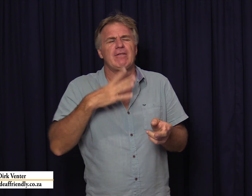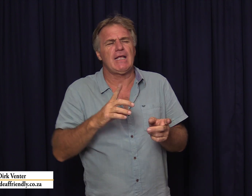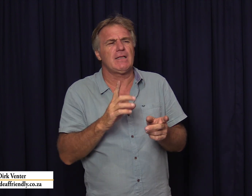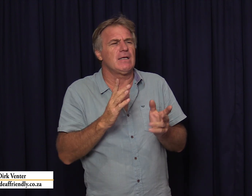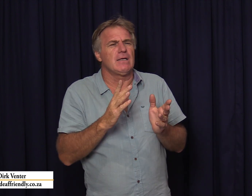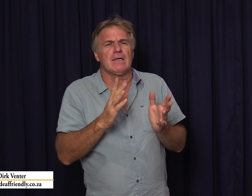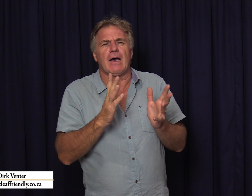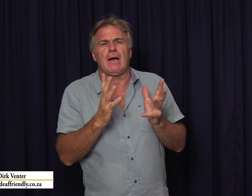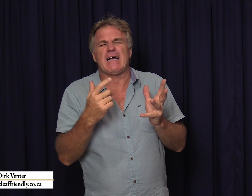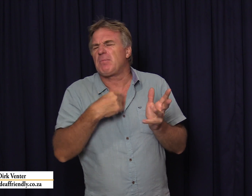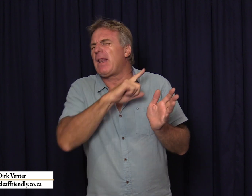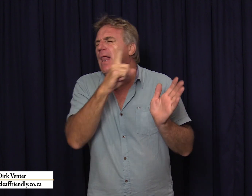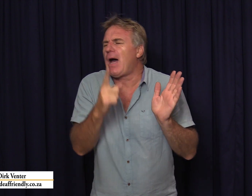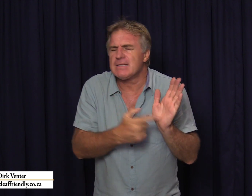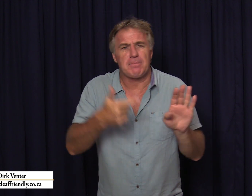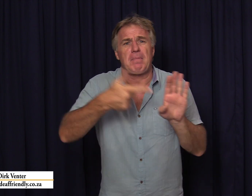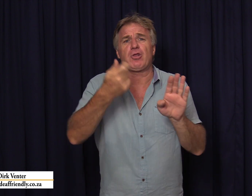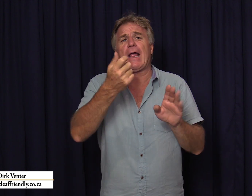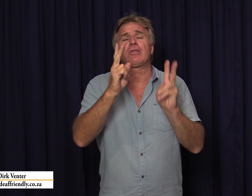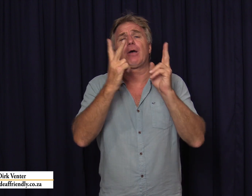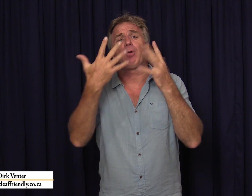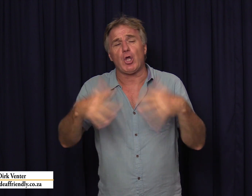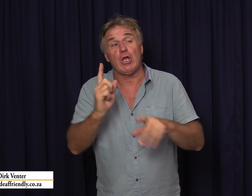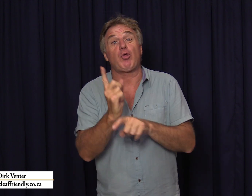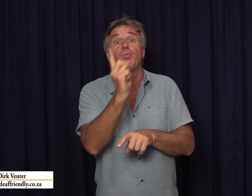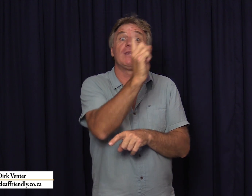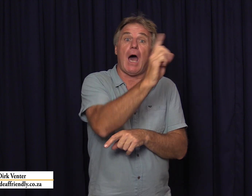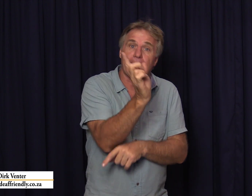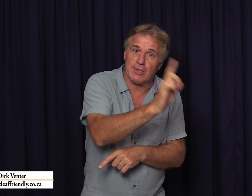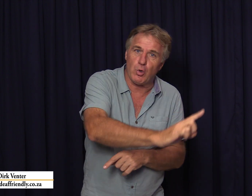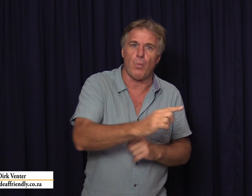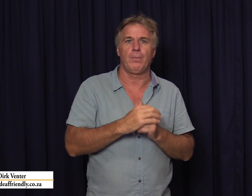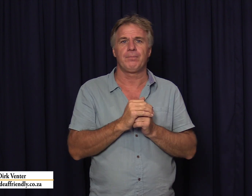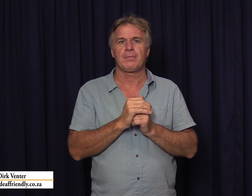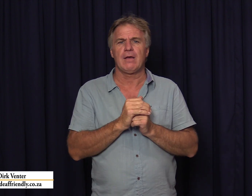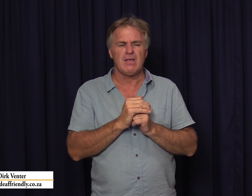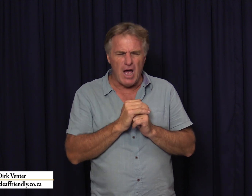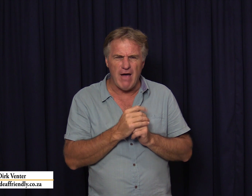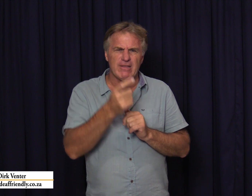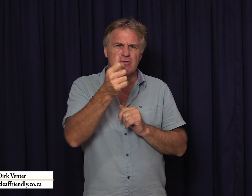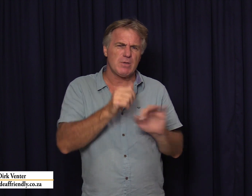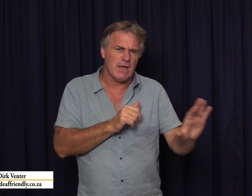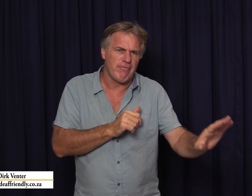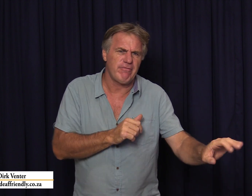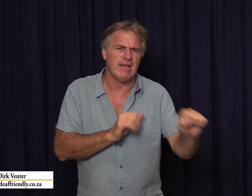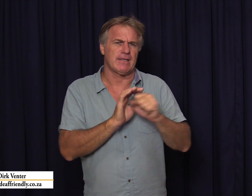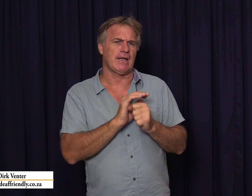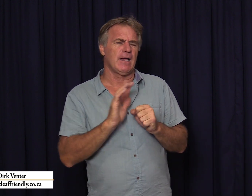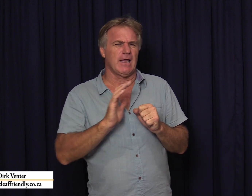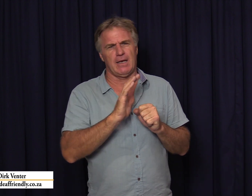wil net ek sal my laaste petrogeld gebruik net om daar te kom ja want ek wil so bykie aan haar vat en ek en